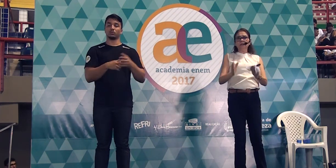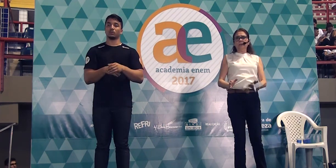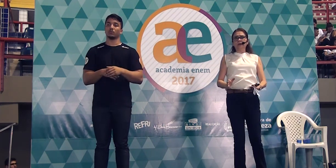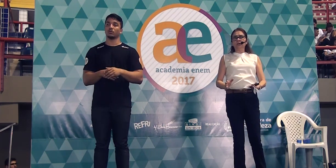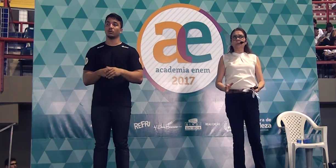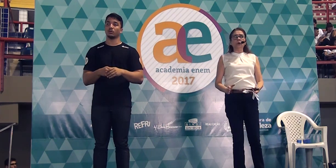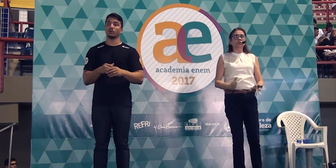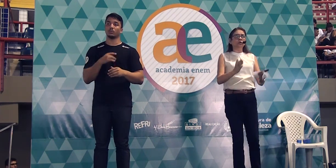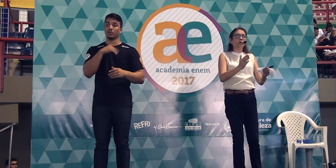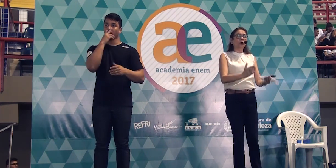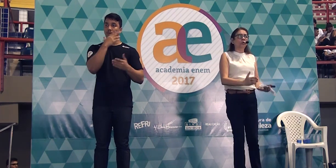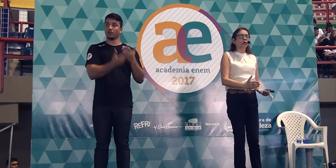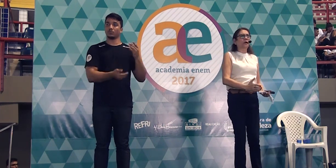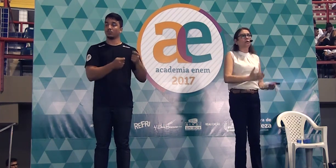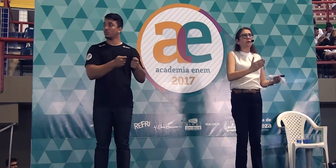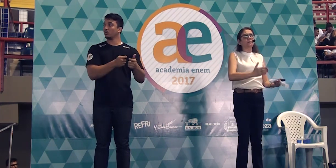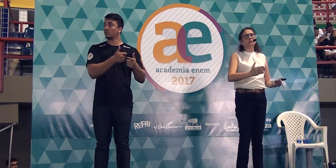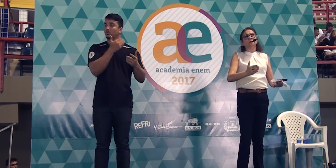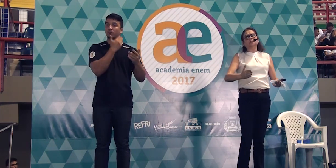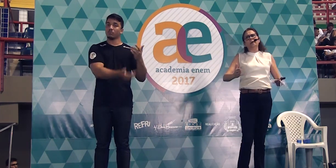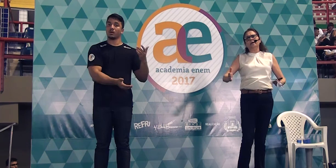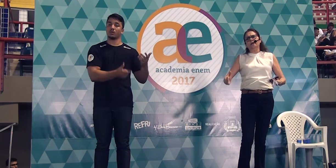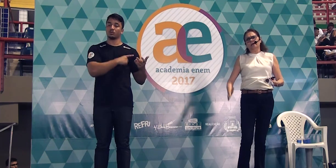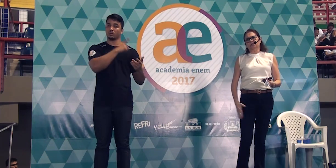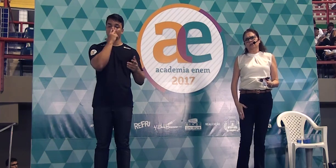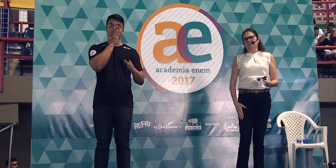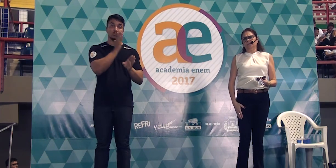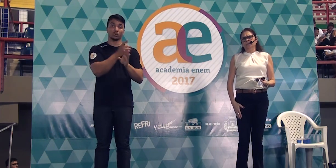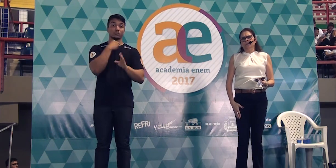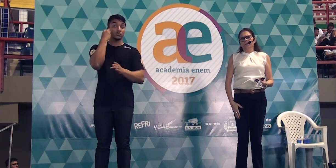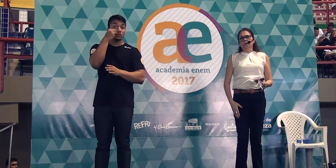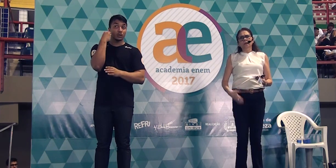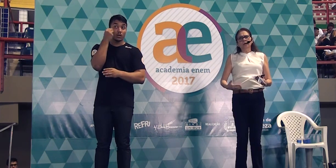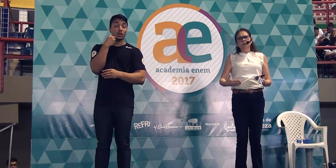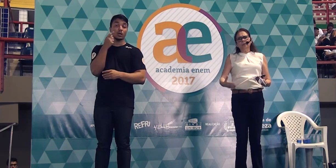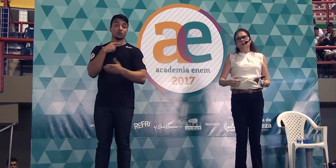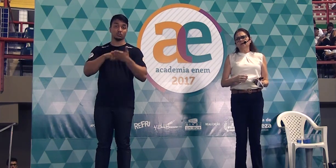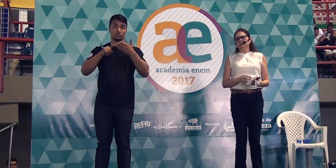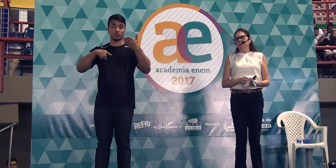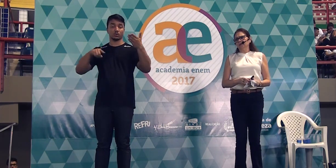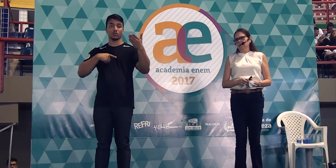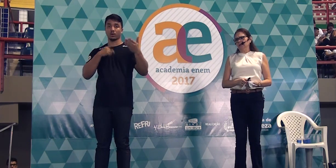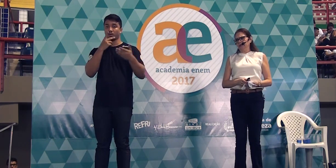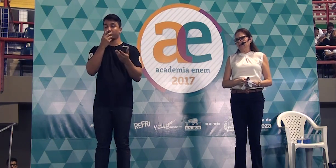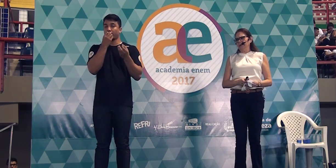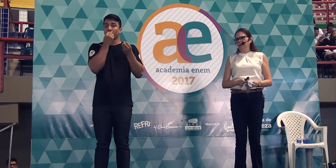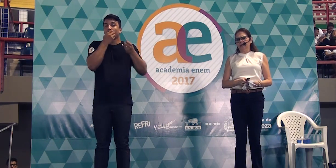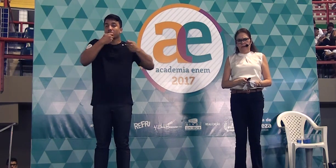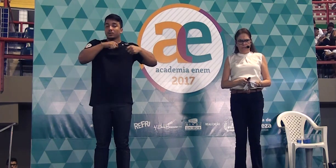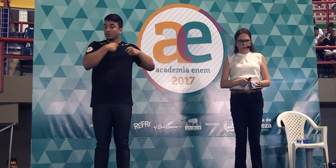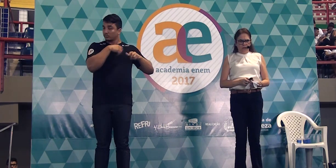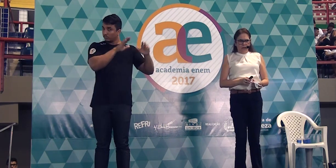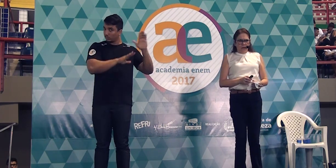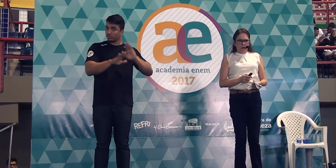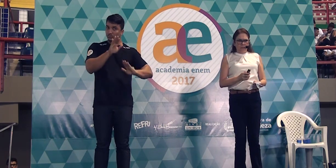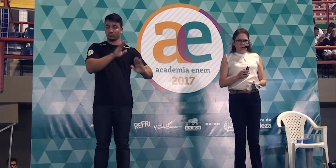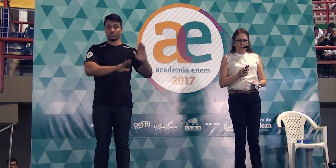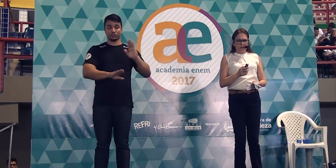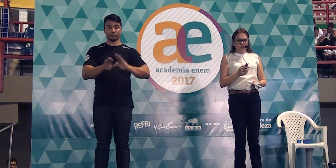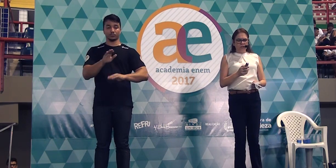E você perde ponto que o corretor é uma pessoa experiente. e não é bom você proceder dessa maneira.